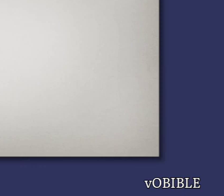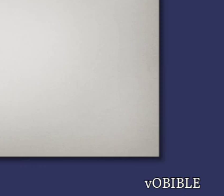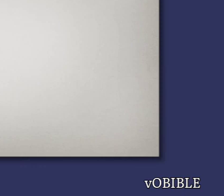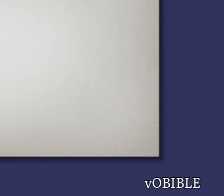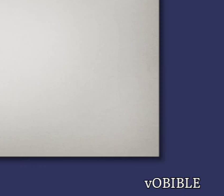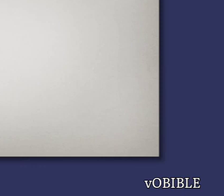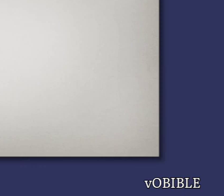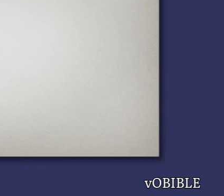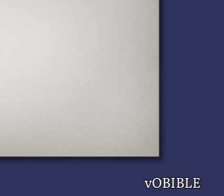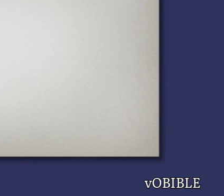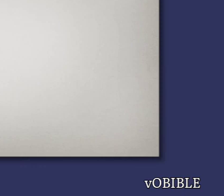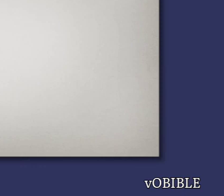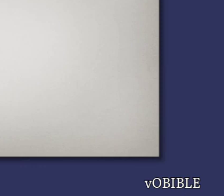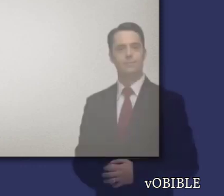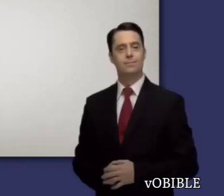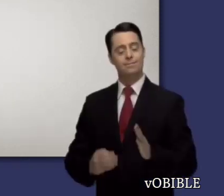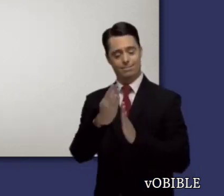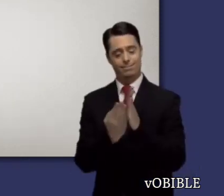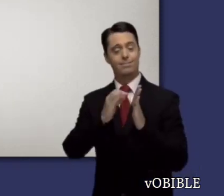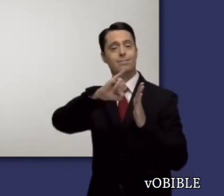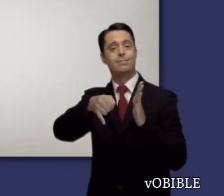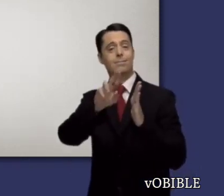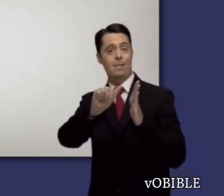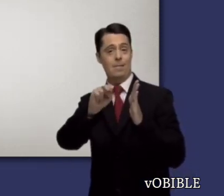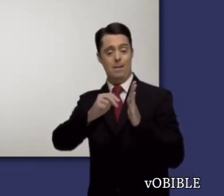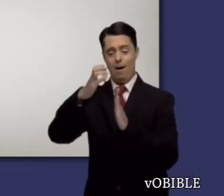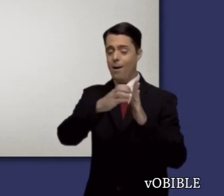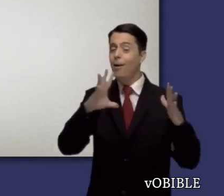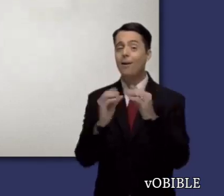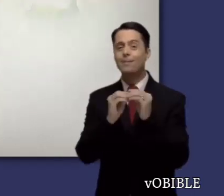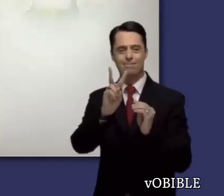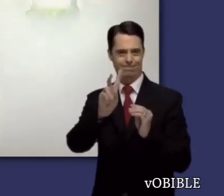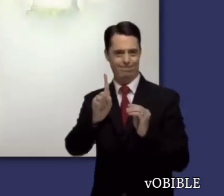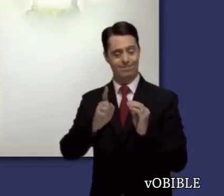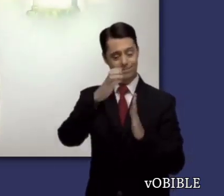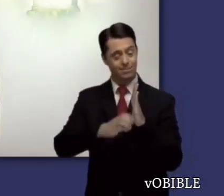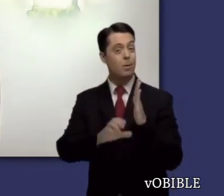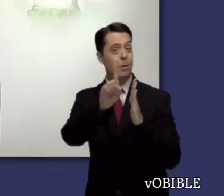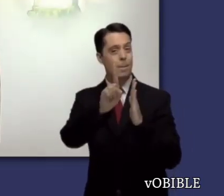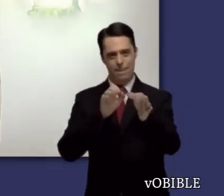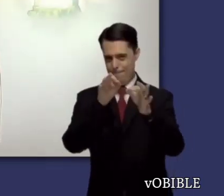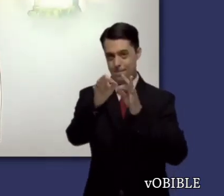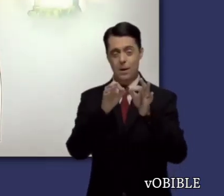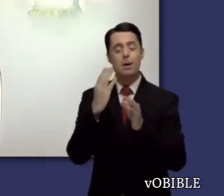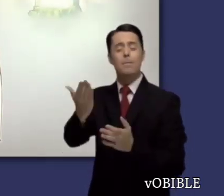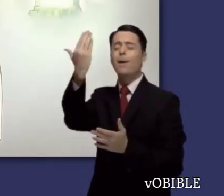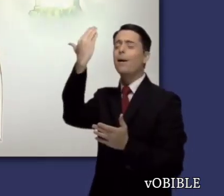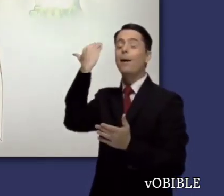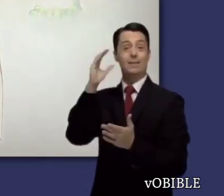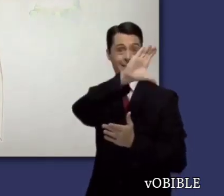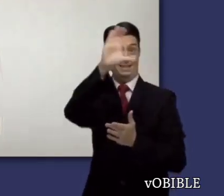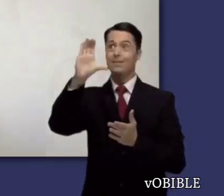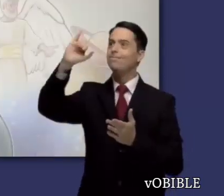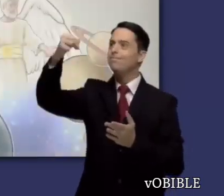El libro de Juan tiene 21 capítulos. El capítulo uno revela cuál era el papel de Jesús en el cielo antes